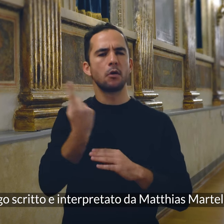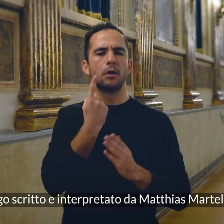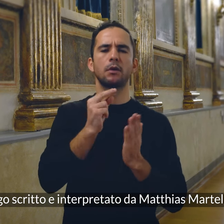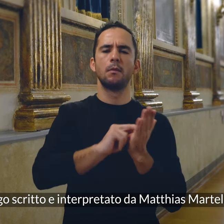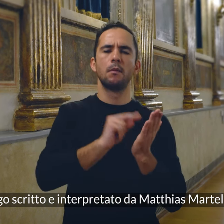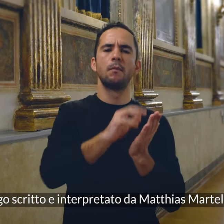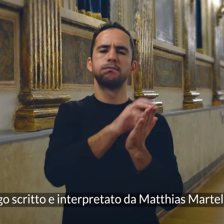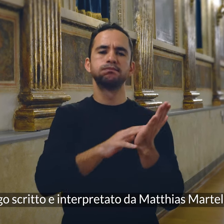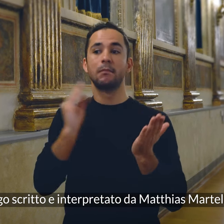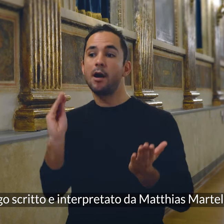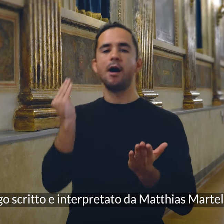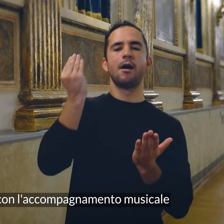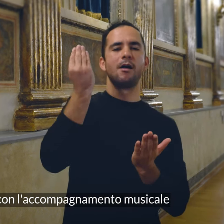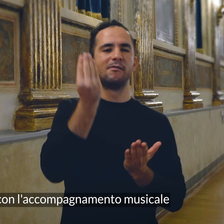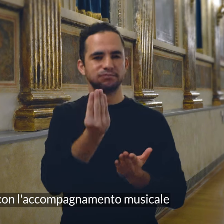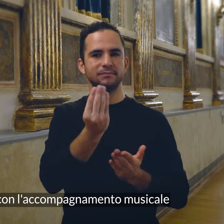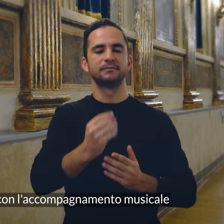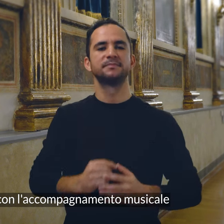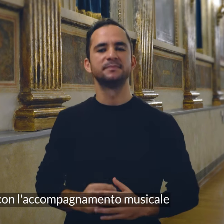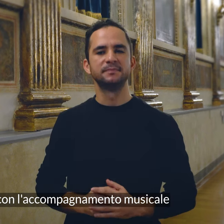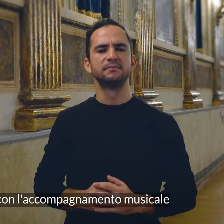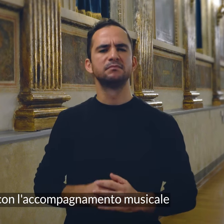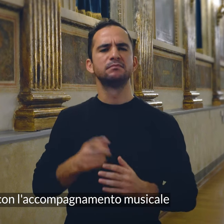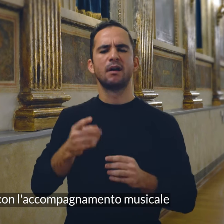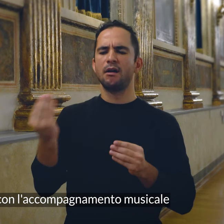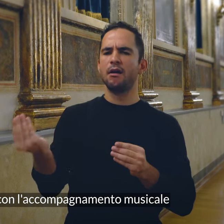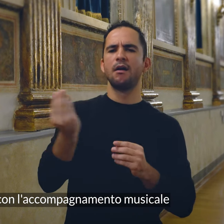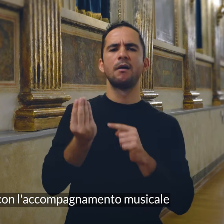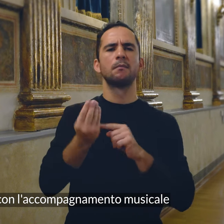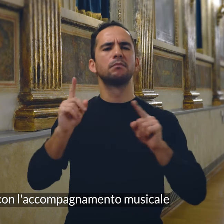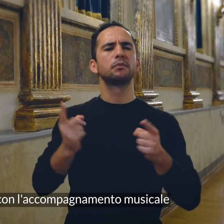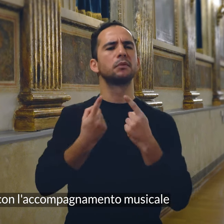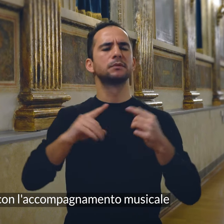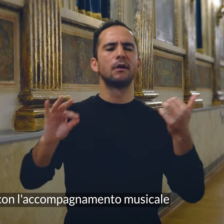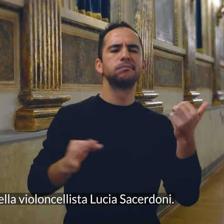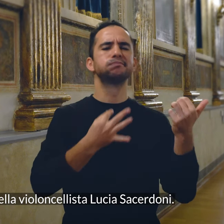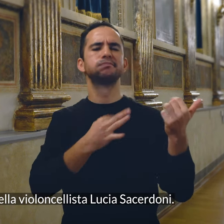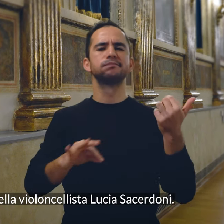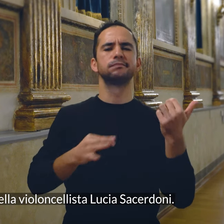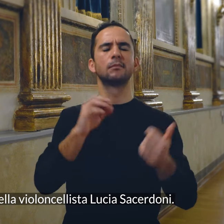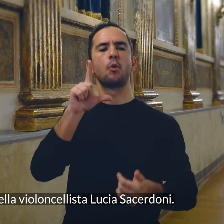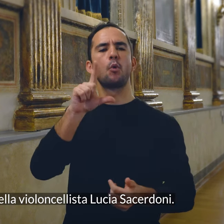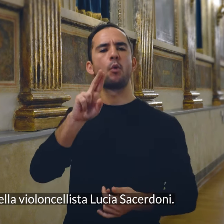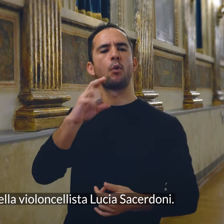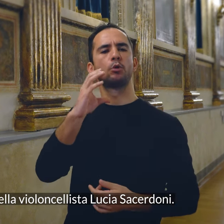Mattias Martelli con l'accompagnamento musicale della violoncellista Lucia